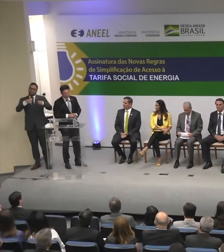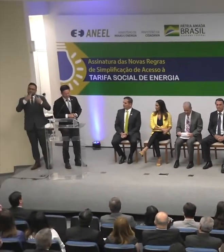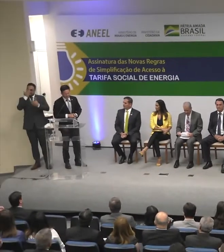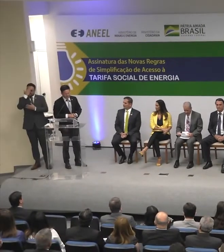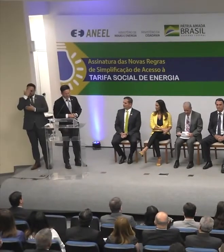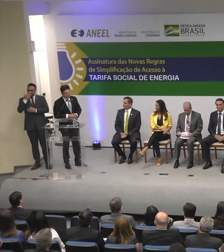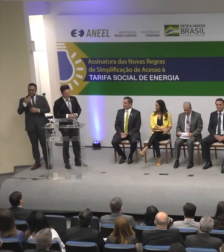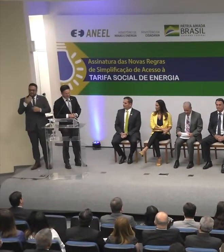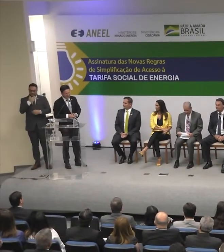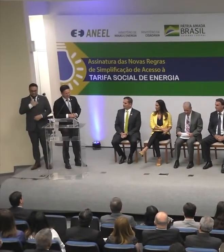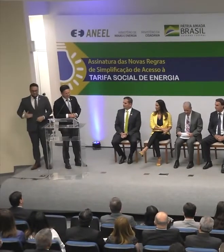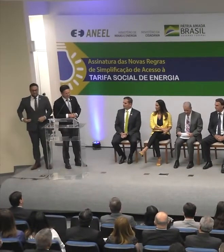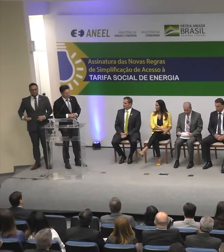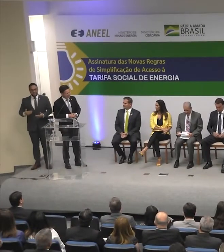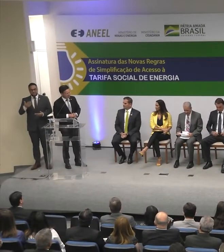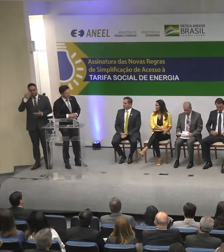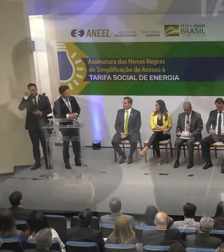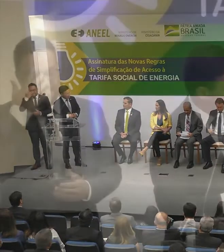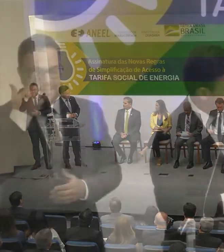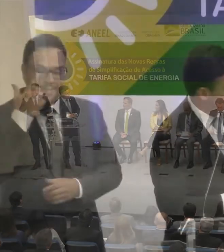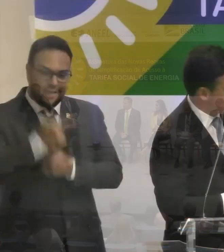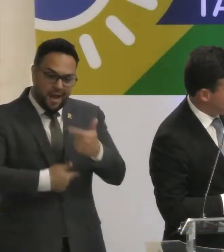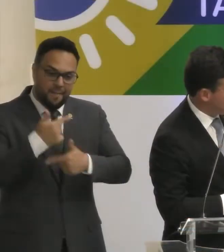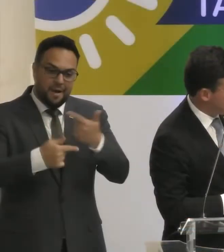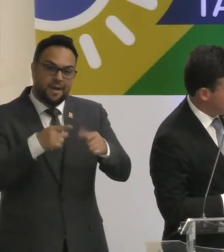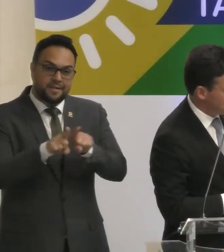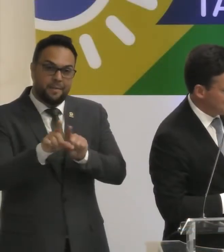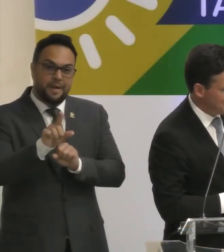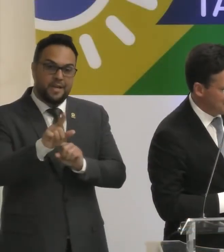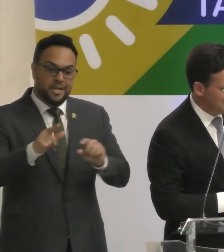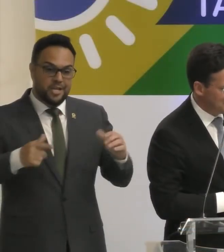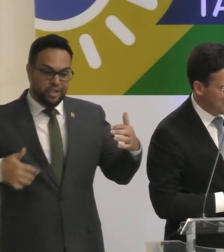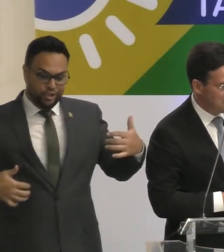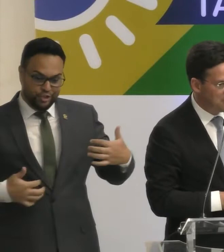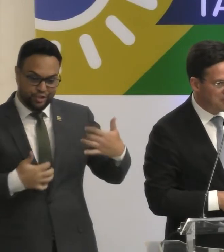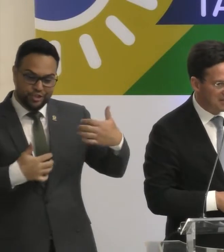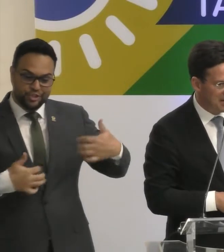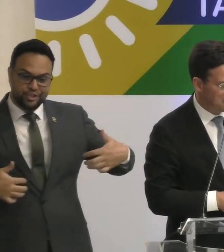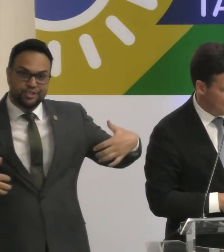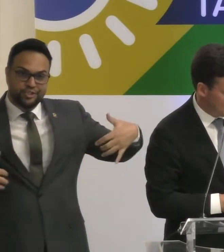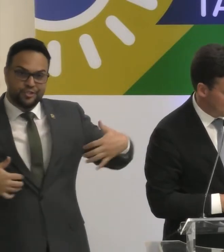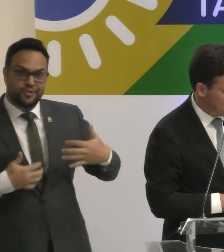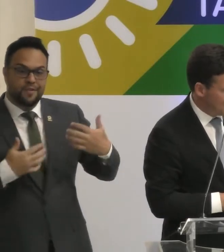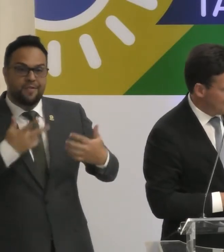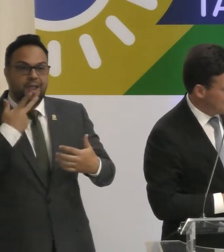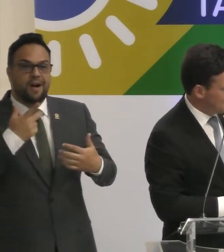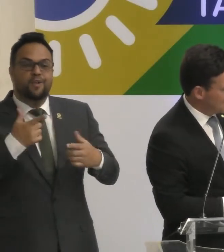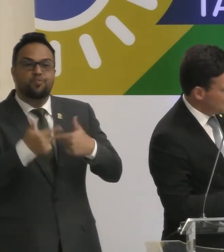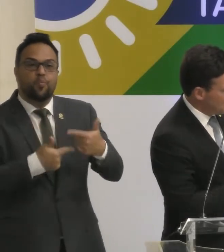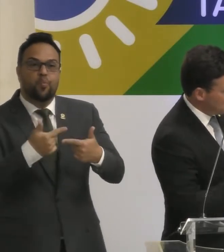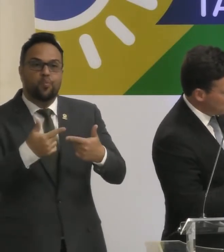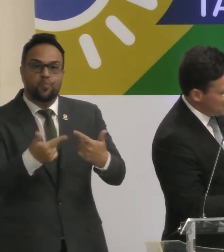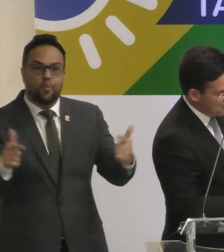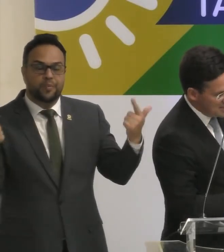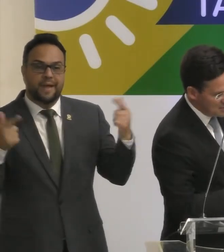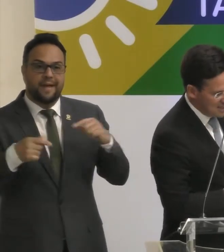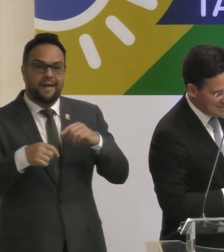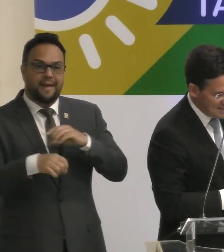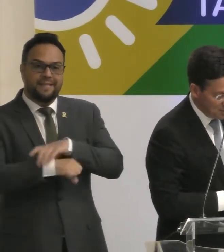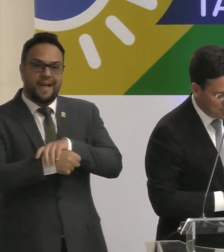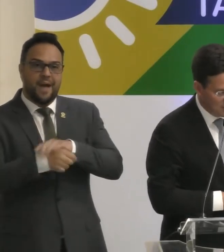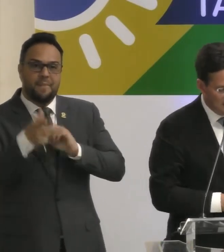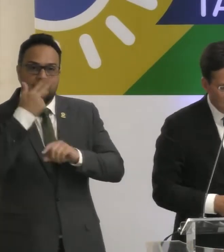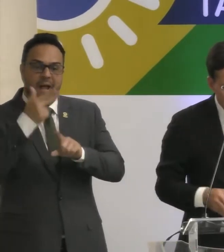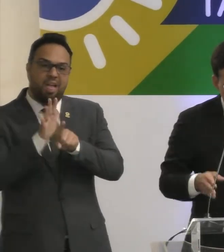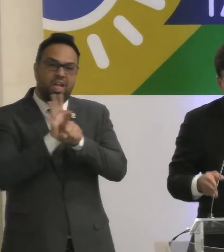presidente Bolsonaro têm trabalhado. Como diz nosso amigo Gilson Machado Neto, aqui não tem empurro à terapia. Tem gente trabalhando para fazer o Brasil estar